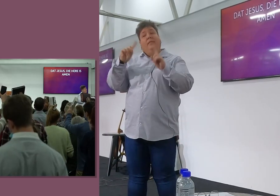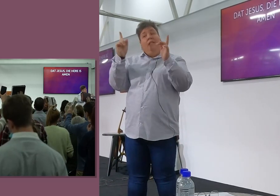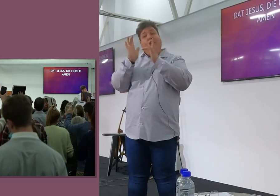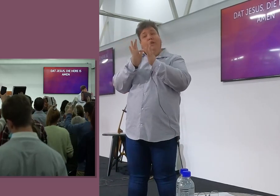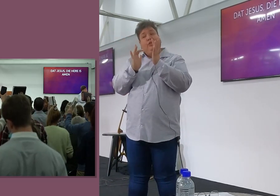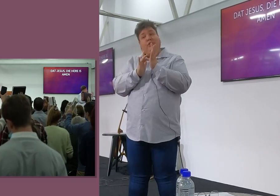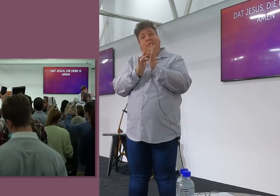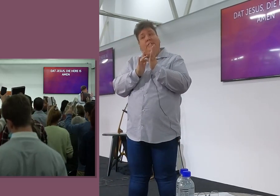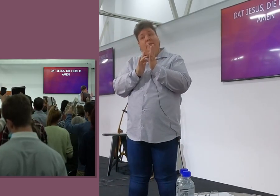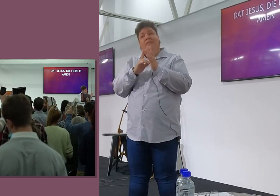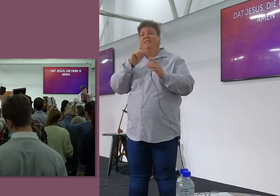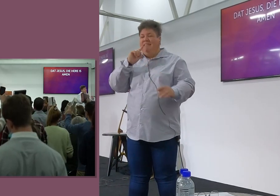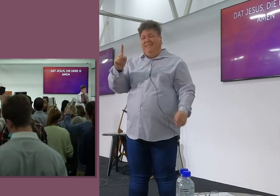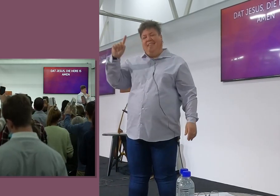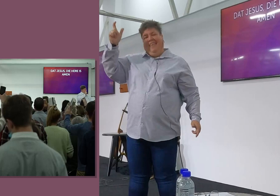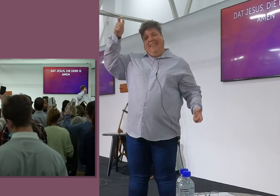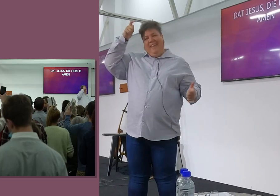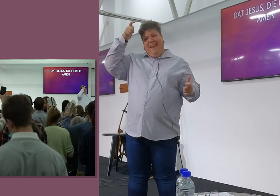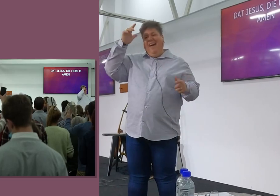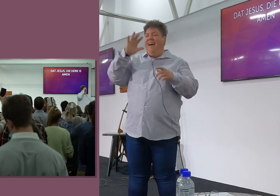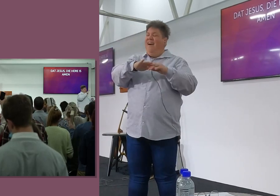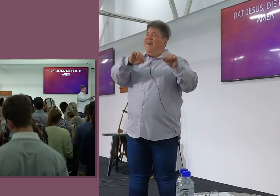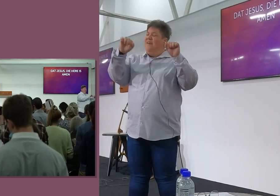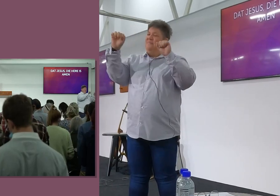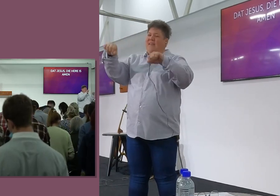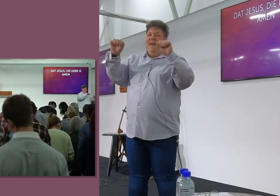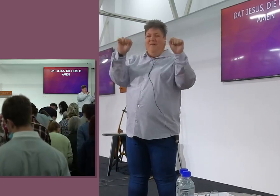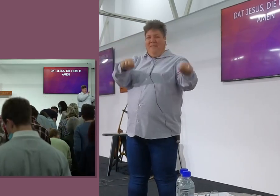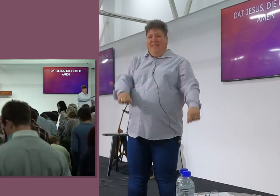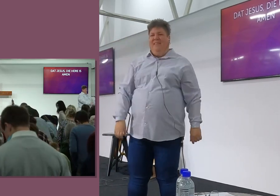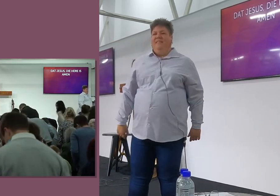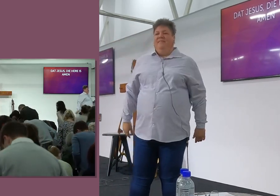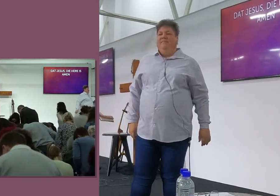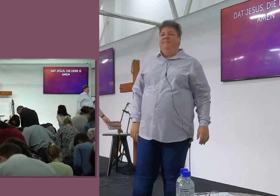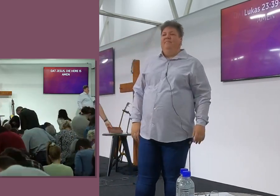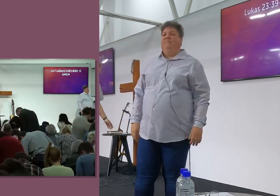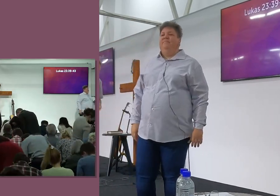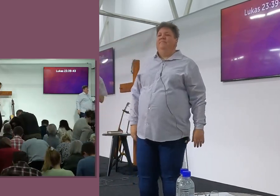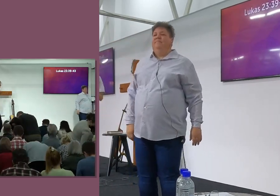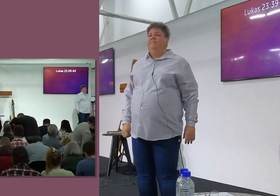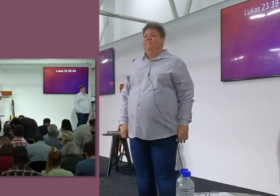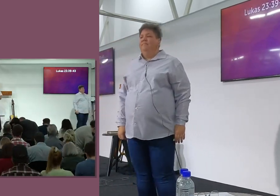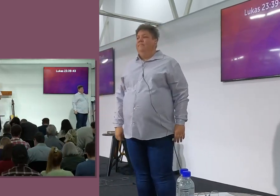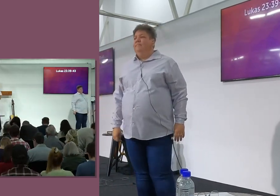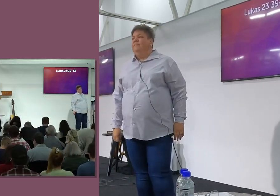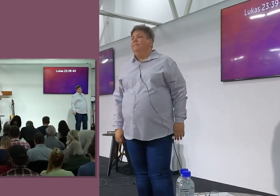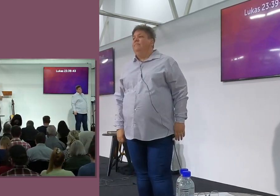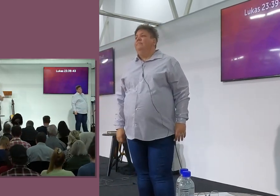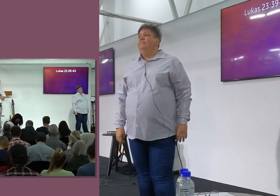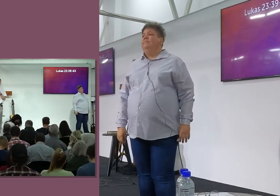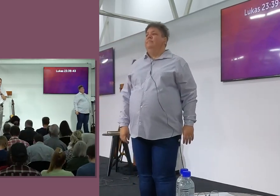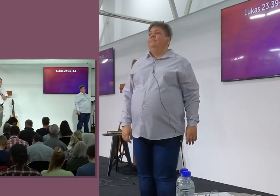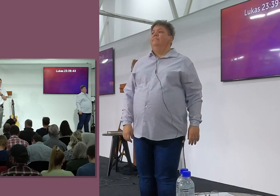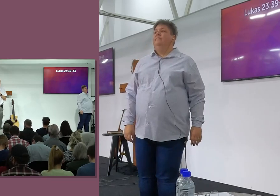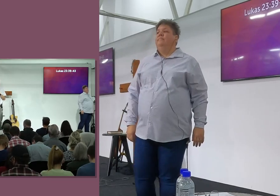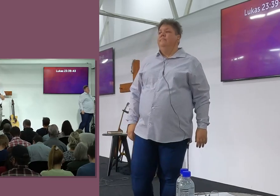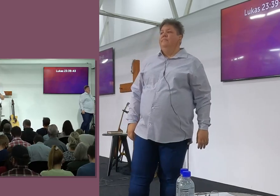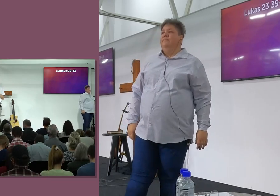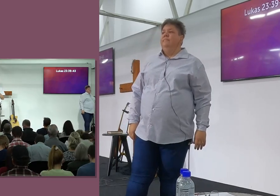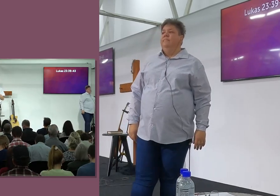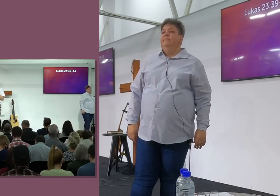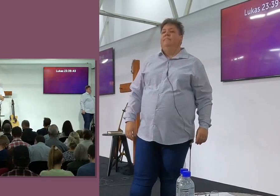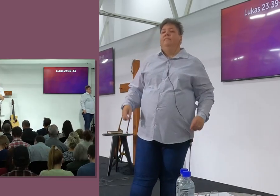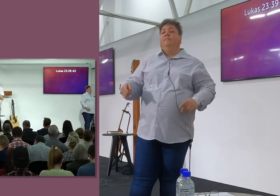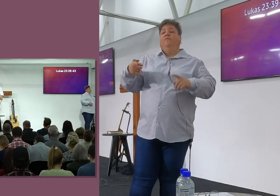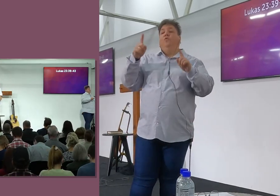Jesus, Die Heere is, Amen, Amen, Baie dankie, Jy kan jou sitplek in neem, En, Ons skrifleesing kom vir oogend, Baie